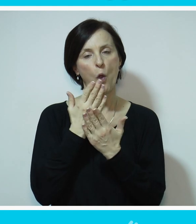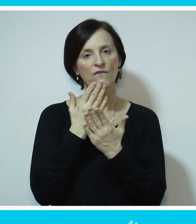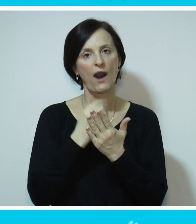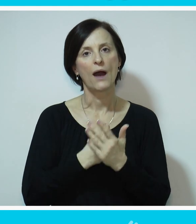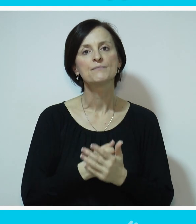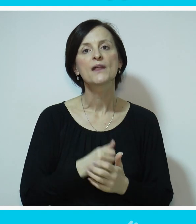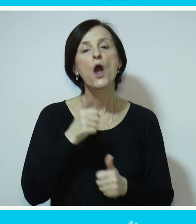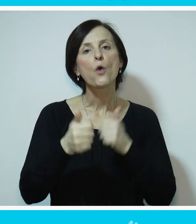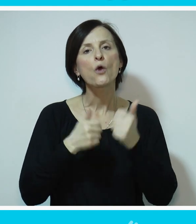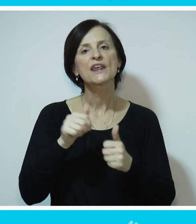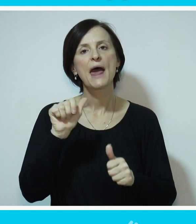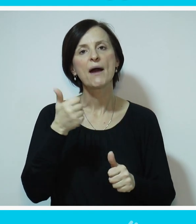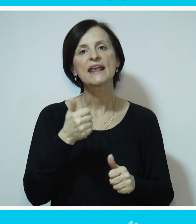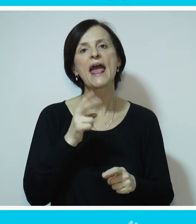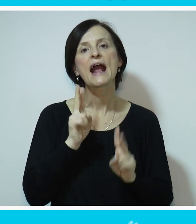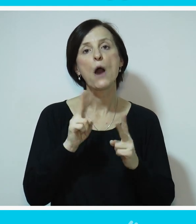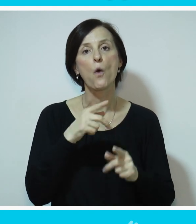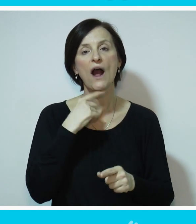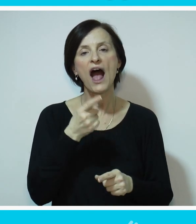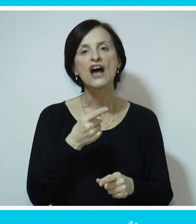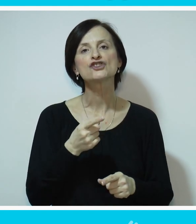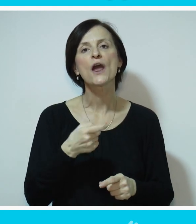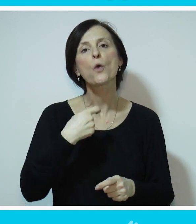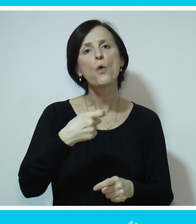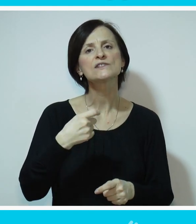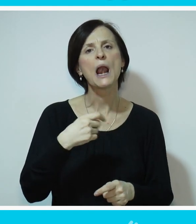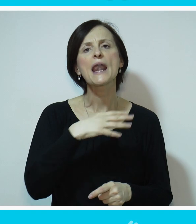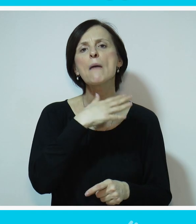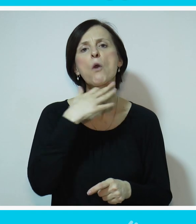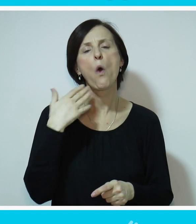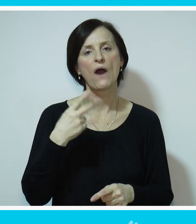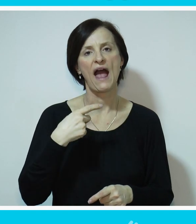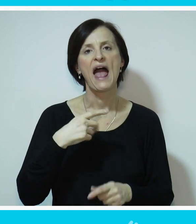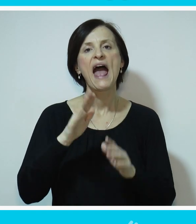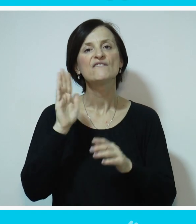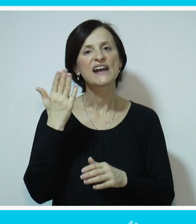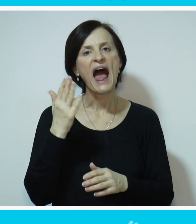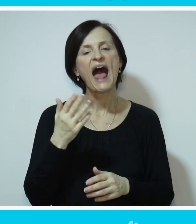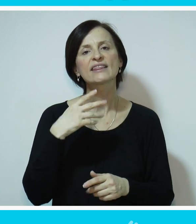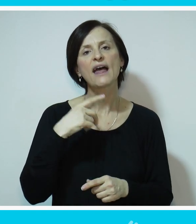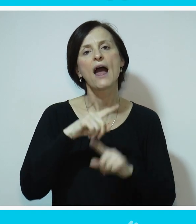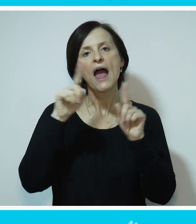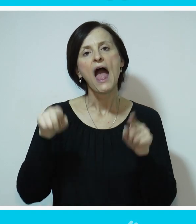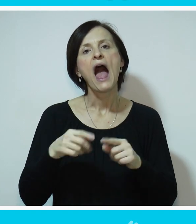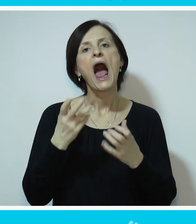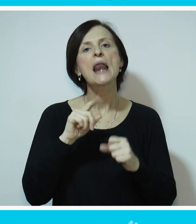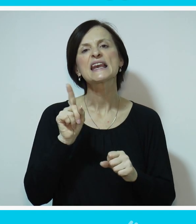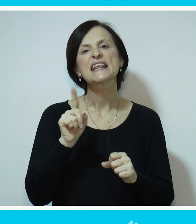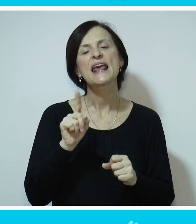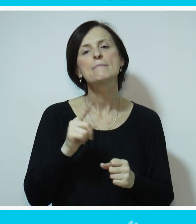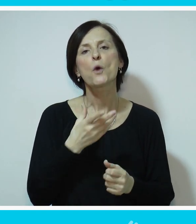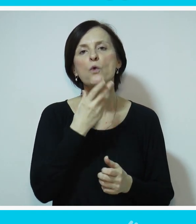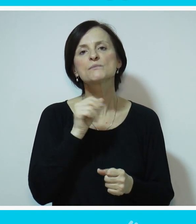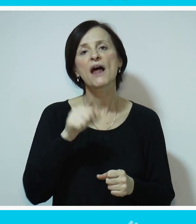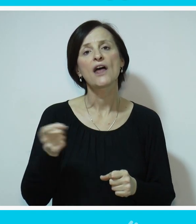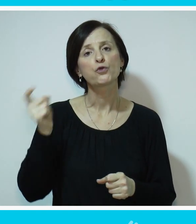školovala. Godinama je, kako kaže, kucala na mnoga vrata i nije joj polazilo za rukom